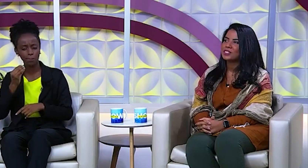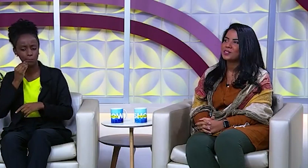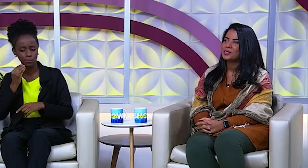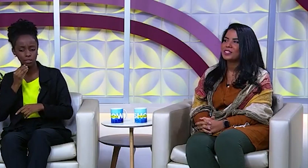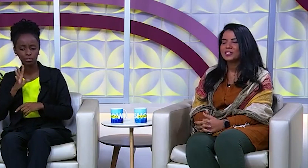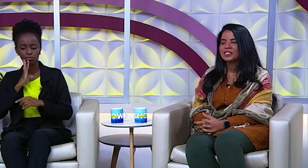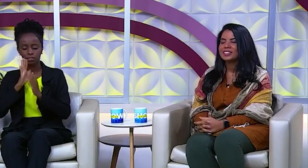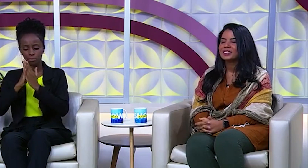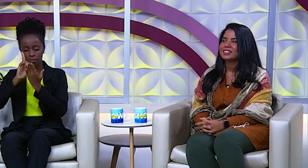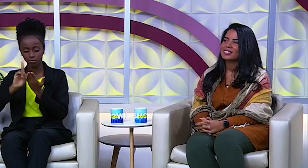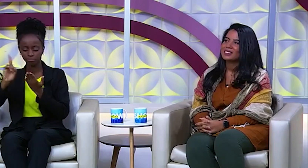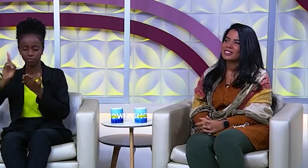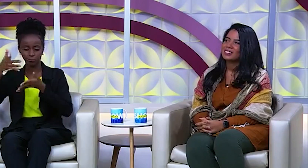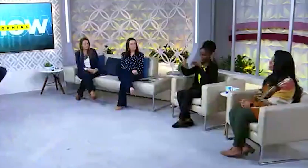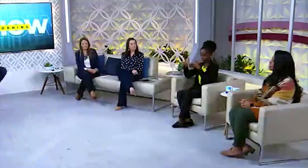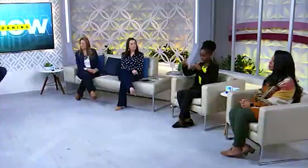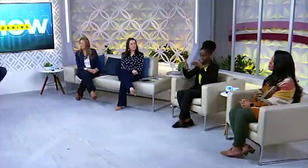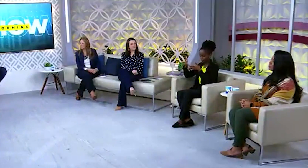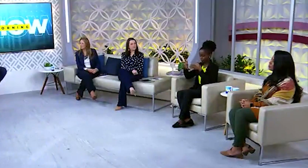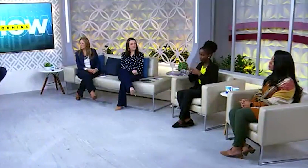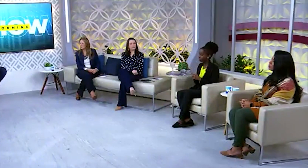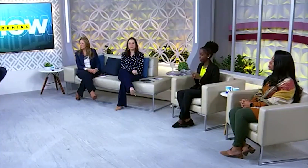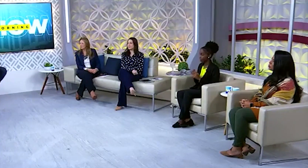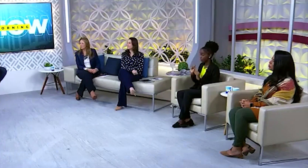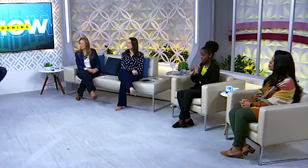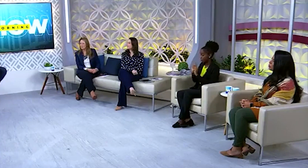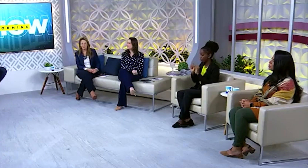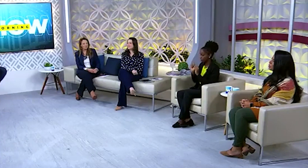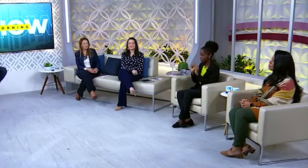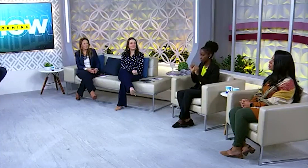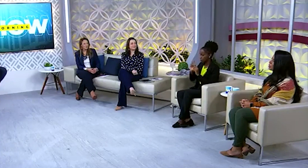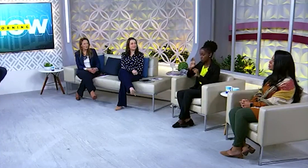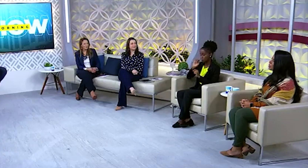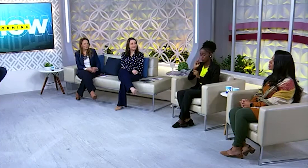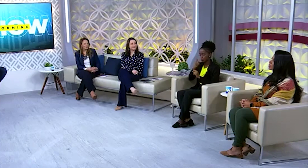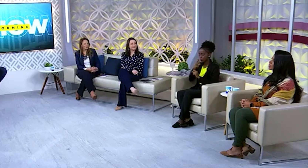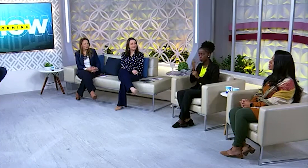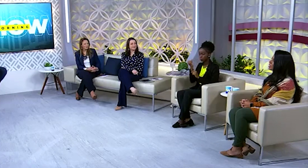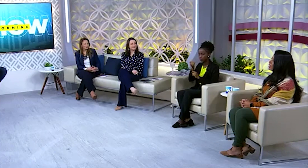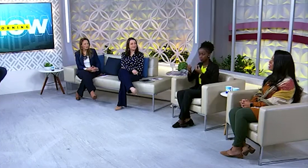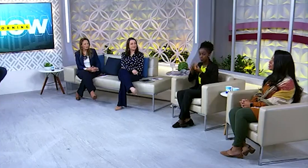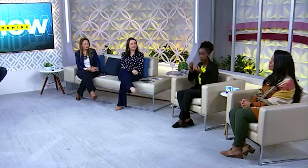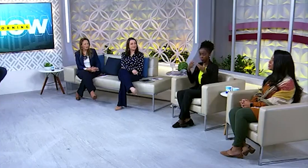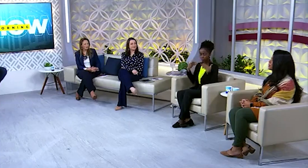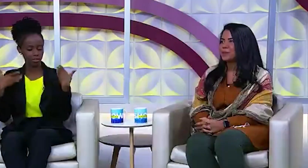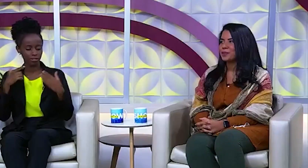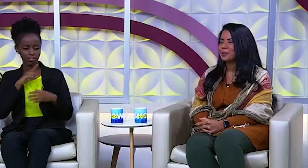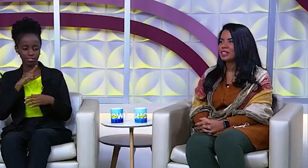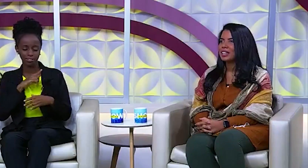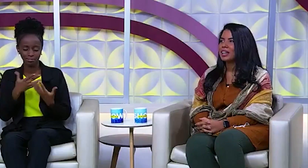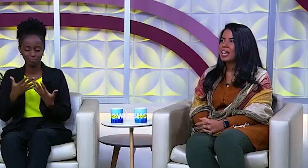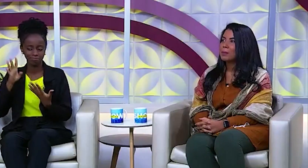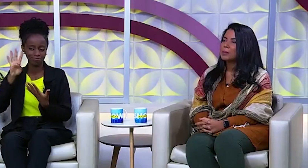Palavra de Deus aos sinais, né? Qual foi o feedback que você teve desse tour que foi feito? Ah, foi muito